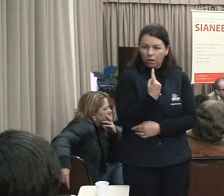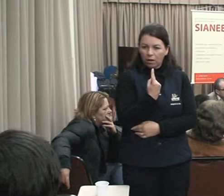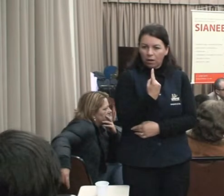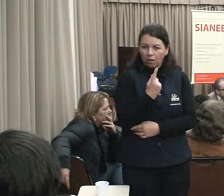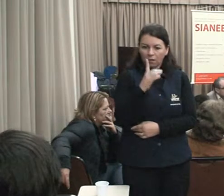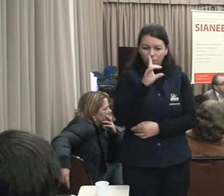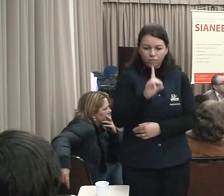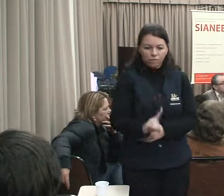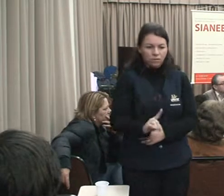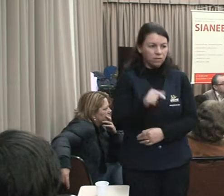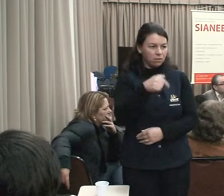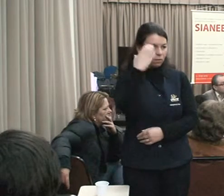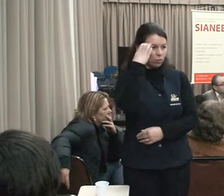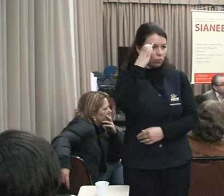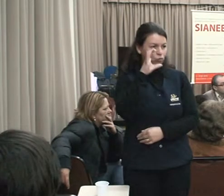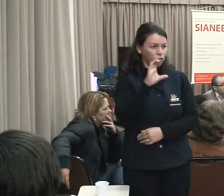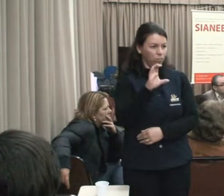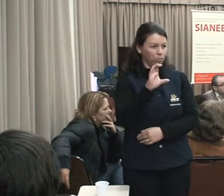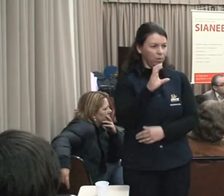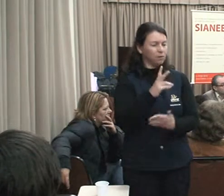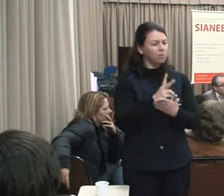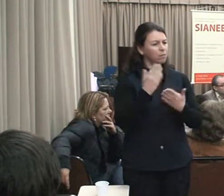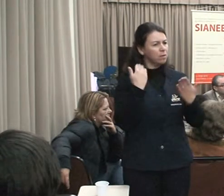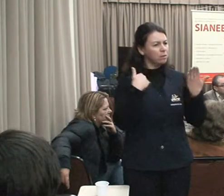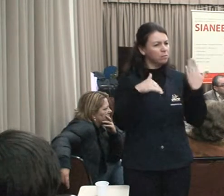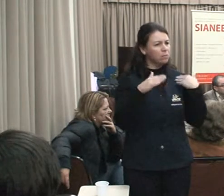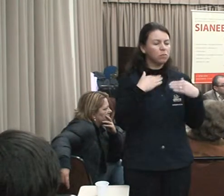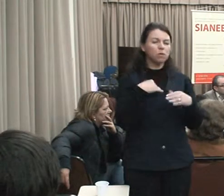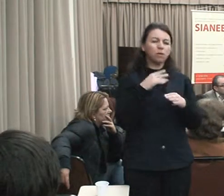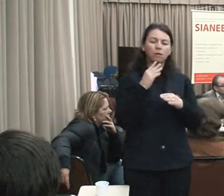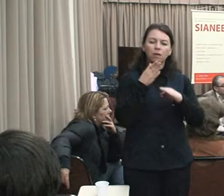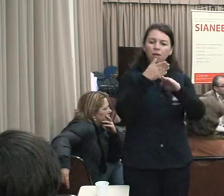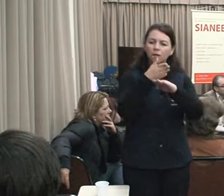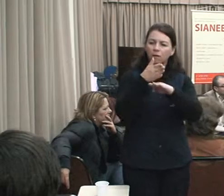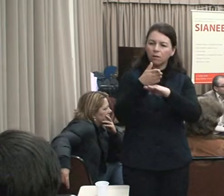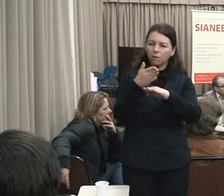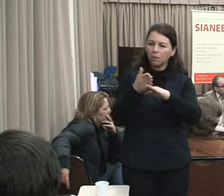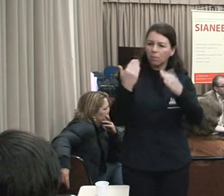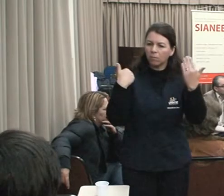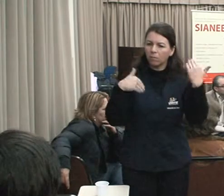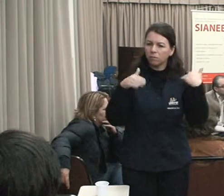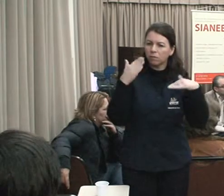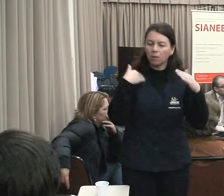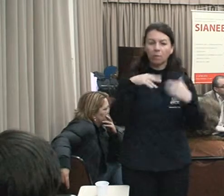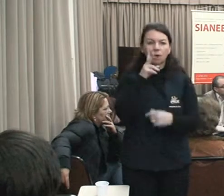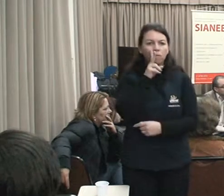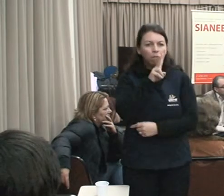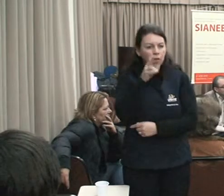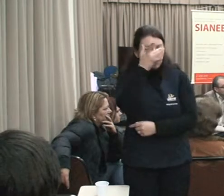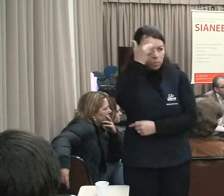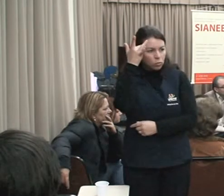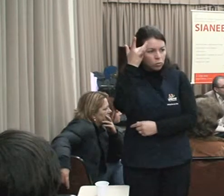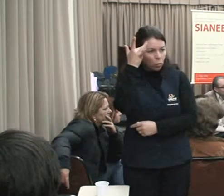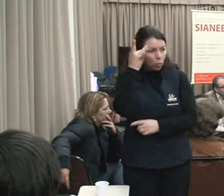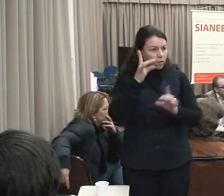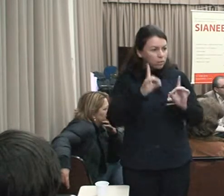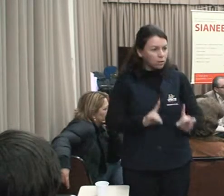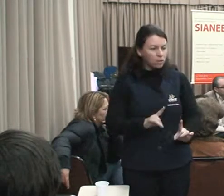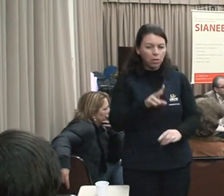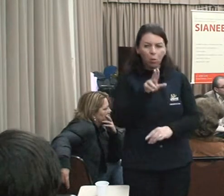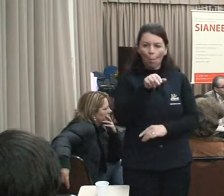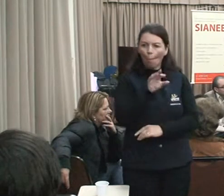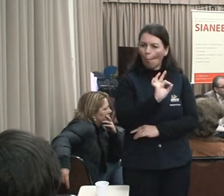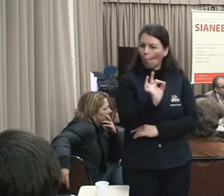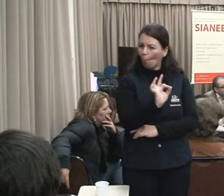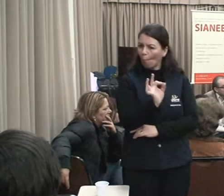Curitiba. Eu não via ninguém, eu não sabia, eu estou falando